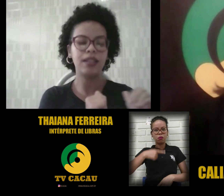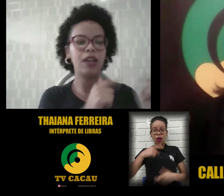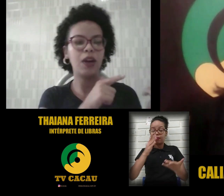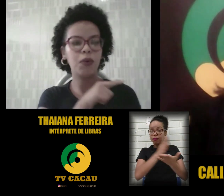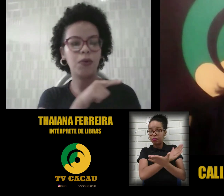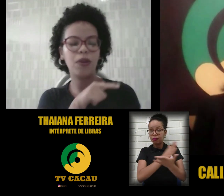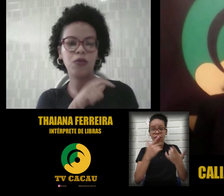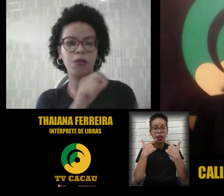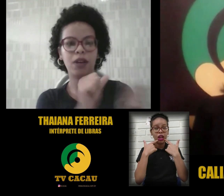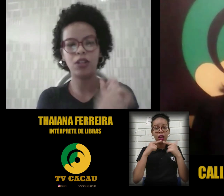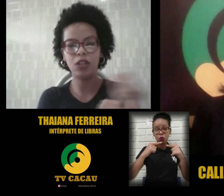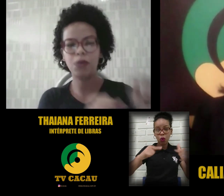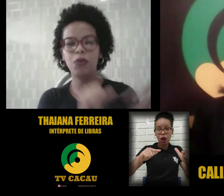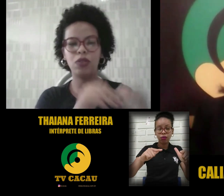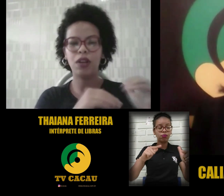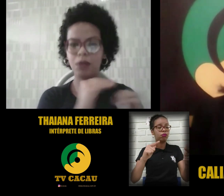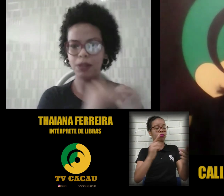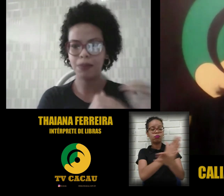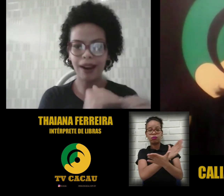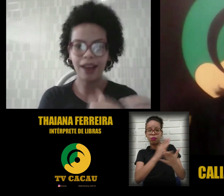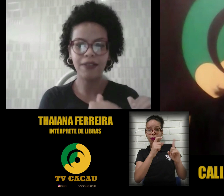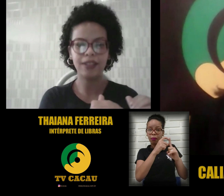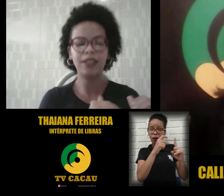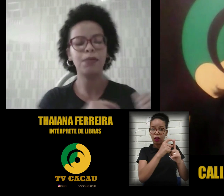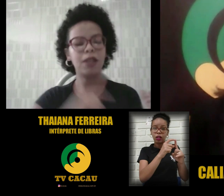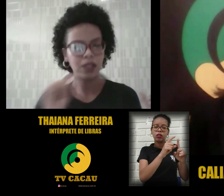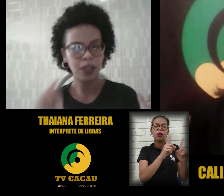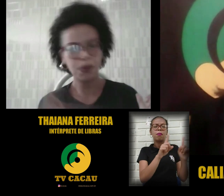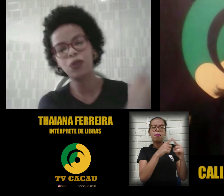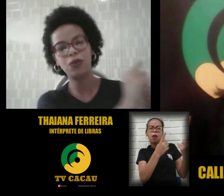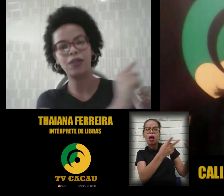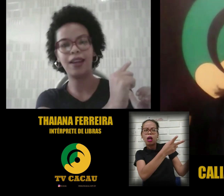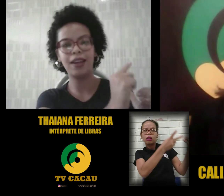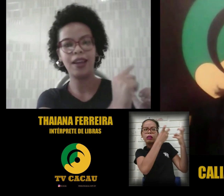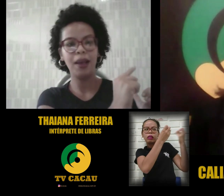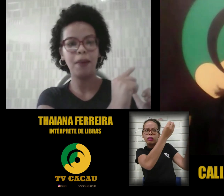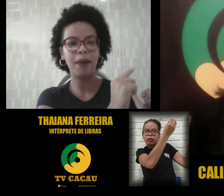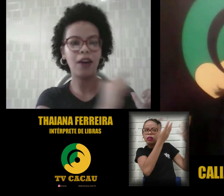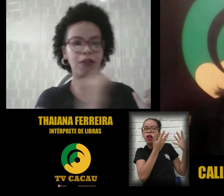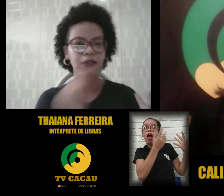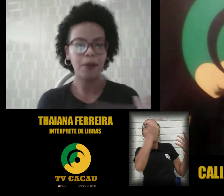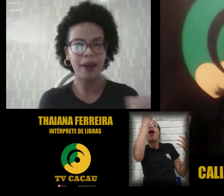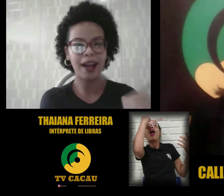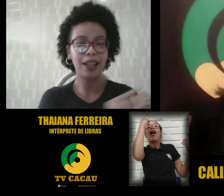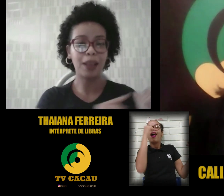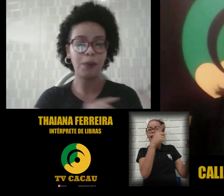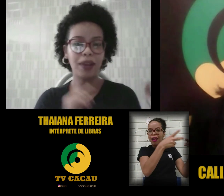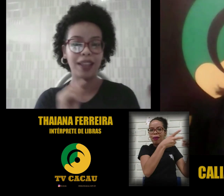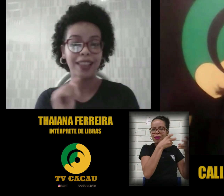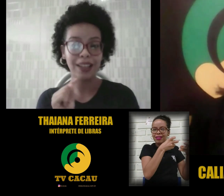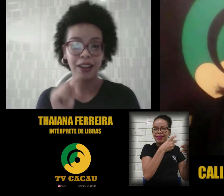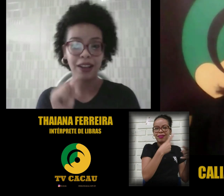assim, alguns mecanismos, algumas palavras, assim, mas você depois consegue pegar o fio da meada. Até porque tem...